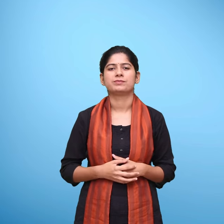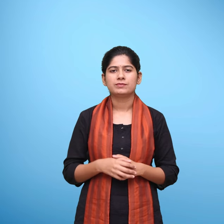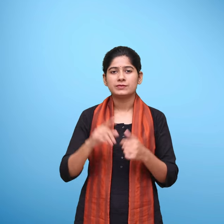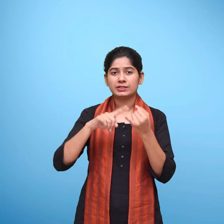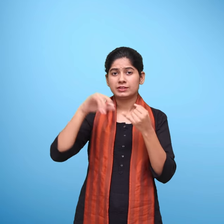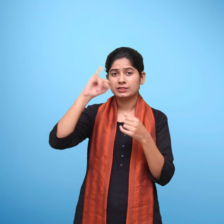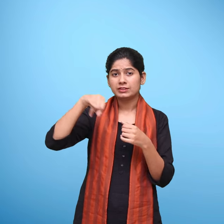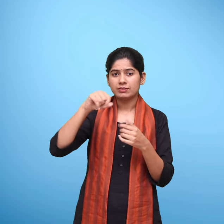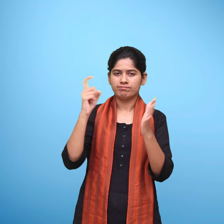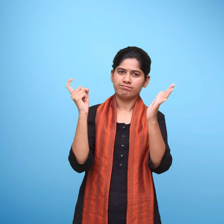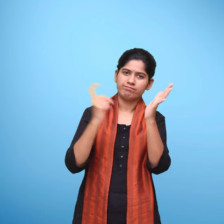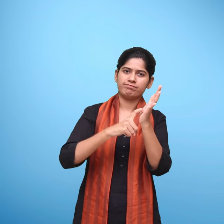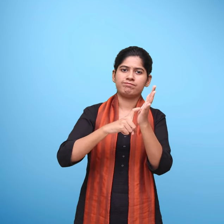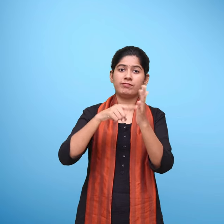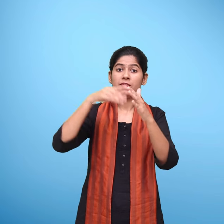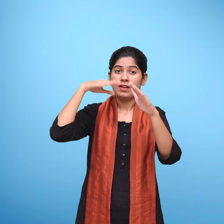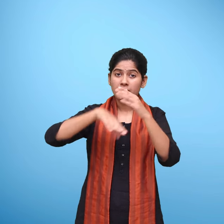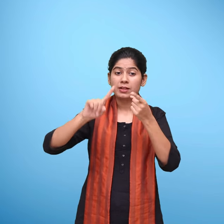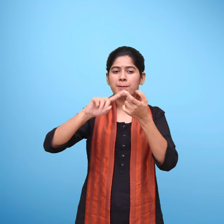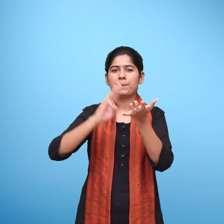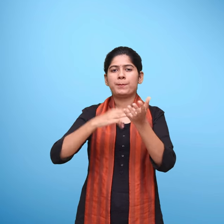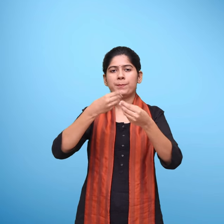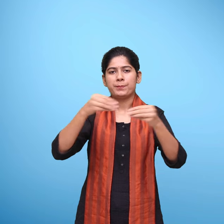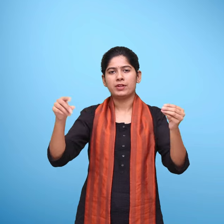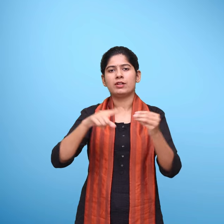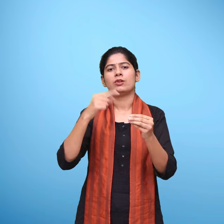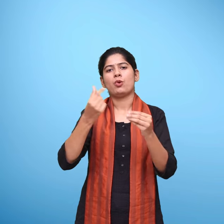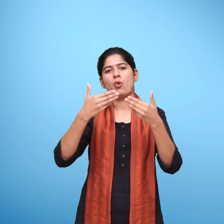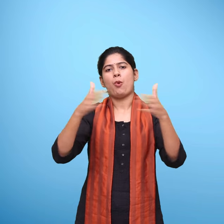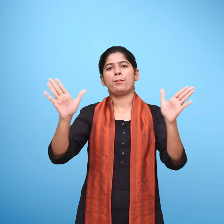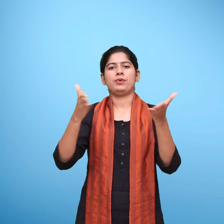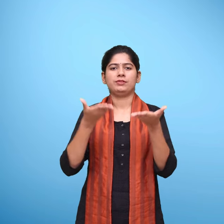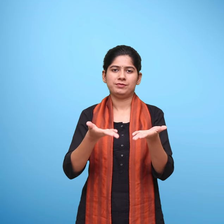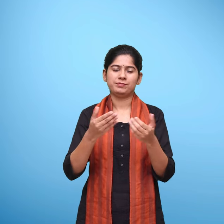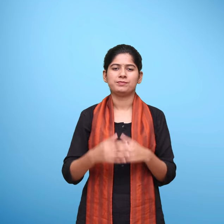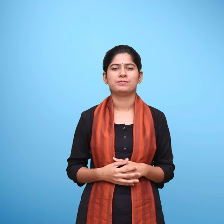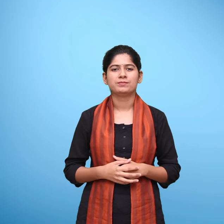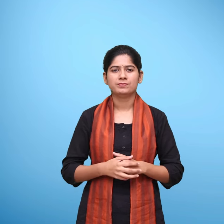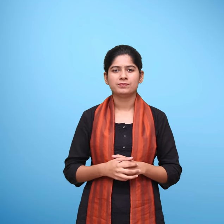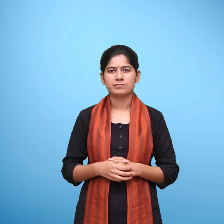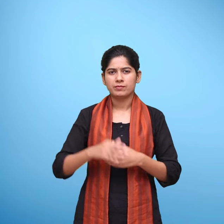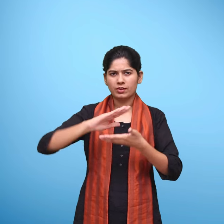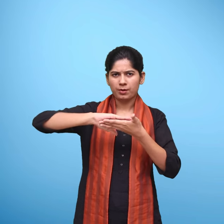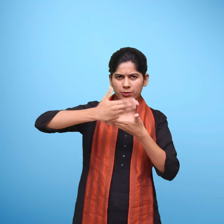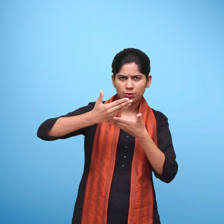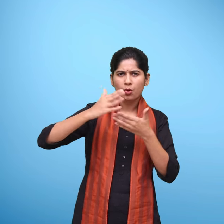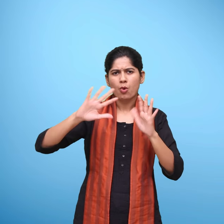छटवा चरण, क्लिक करके QR कोड से संबध e-सामगरी प्ले करें डेस्क्टॉप या